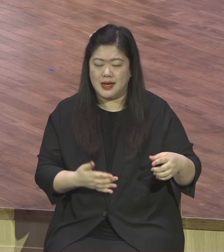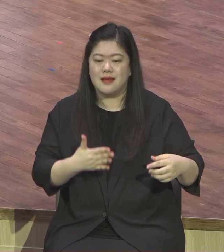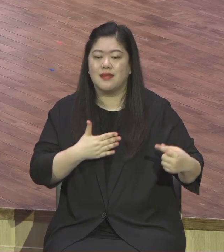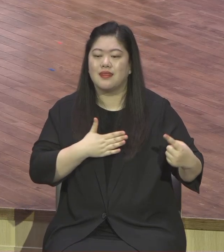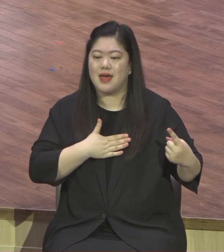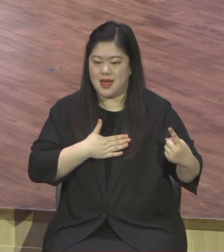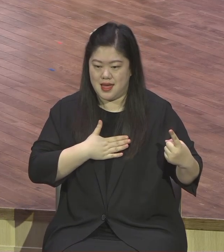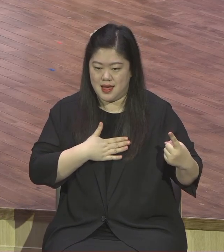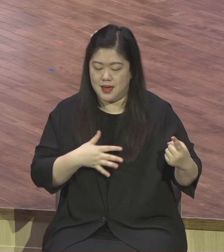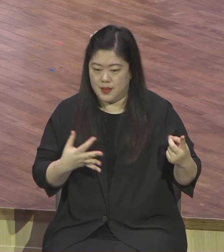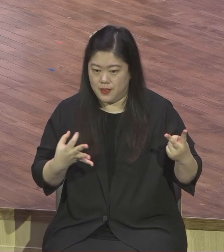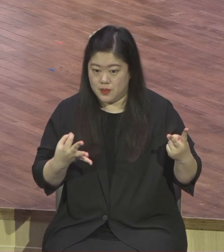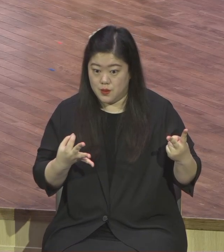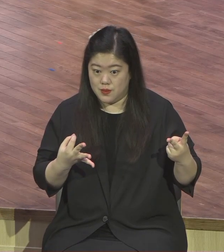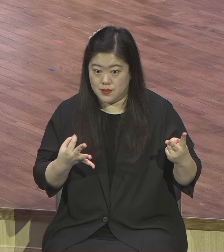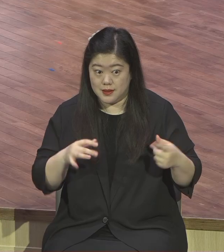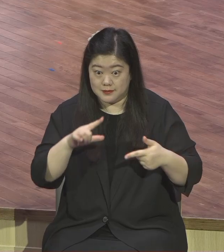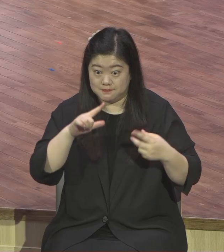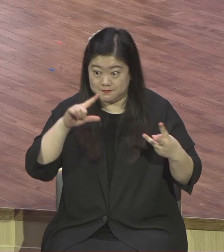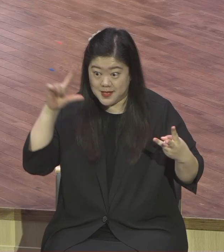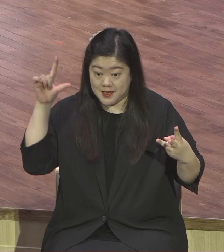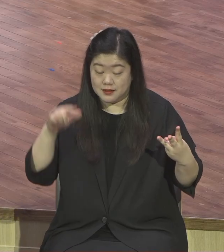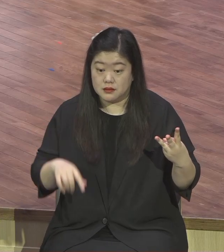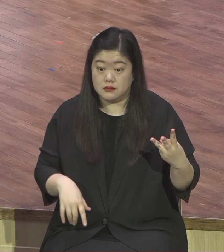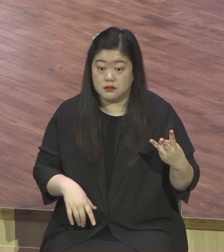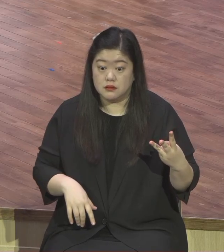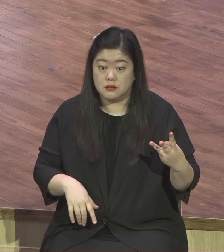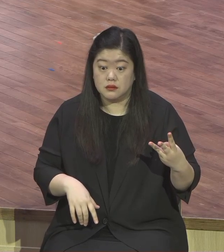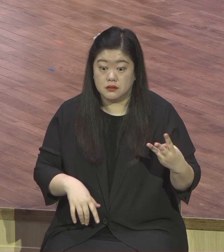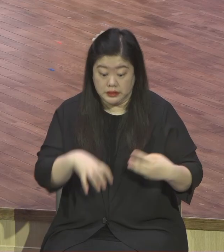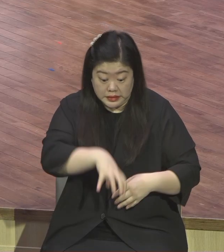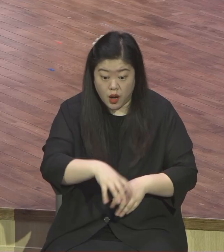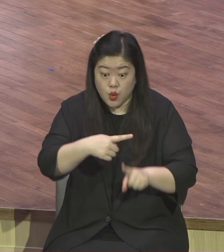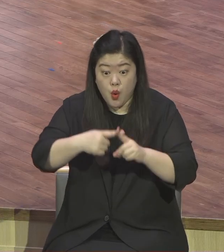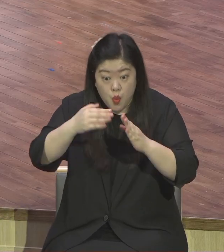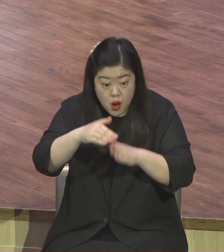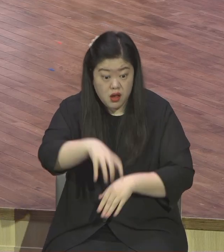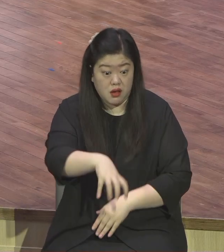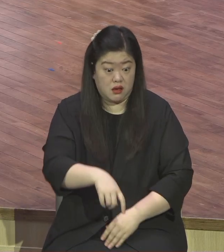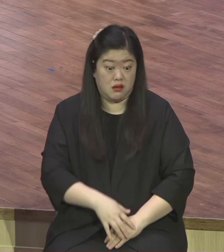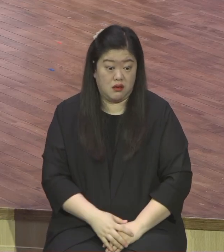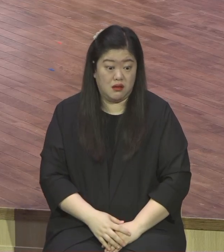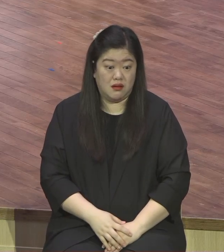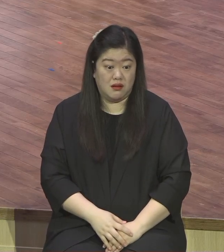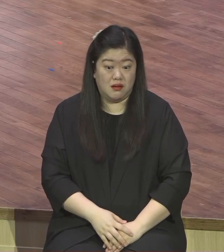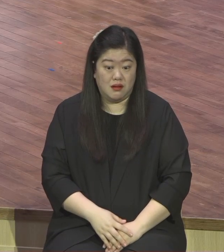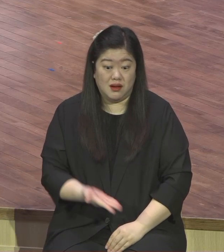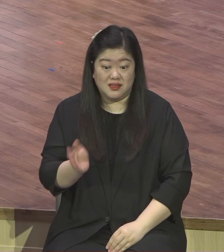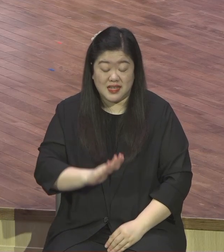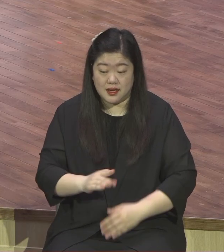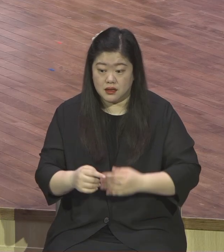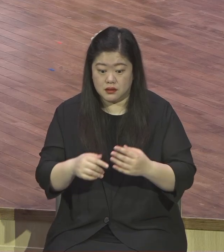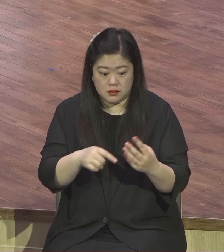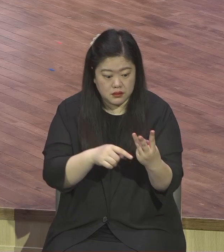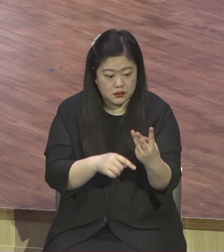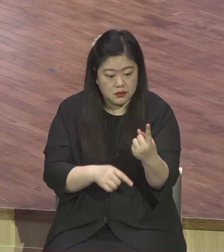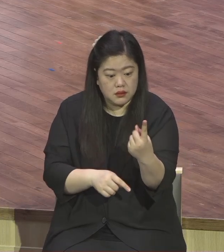중심, 세상 성공 중심 교회 안에서 지금도 마찬가지예요. 교회를 드럽히는 자들